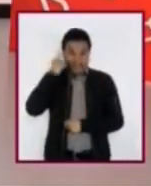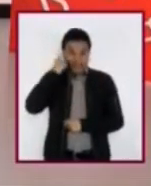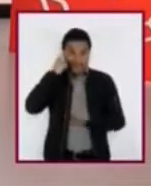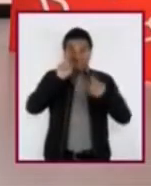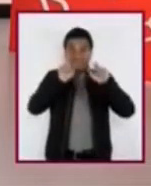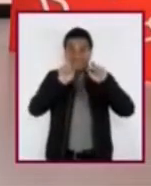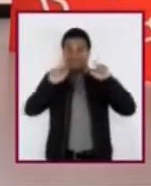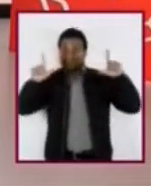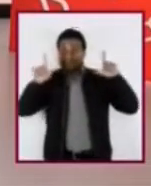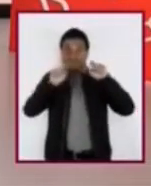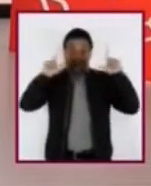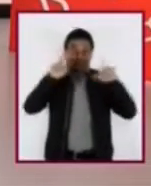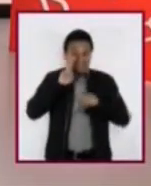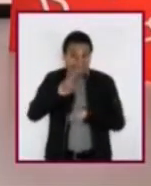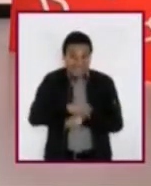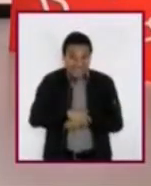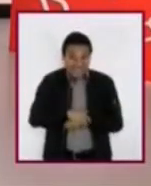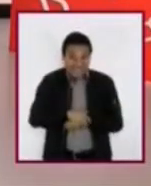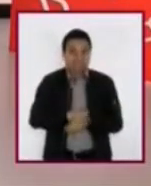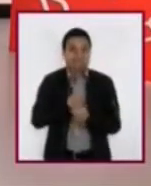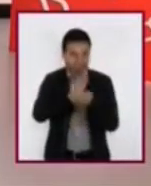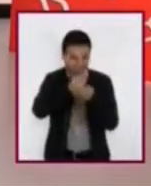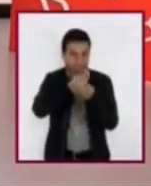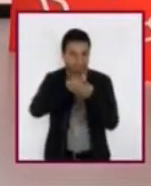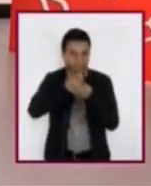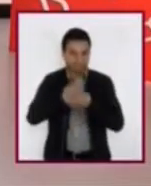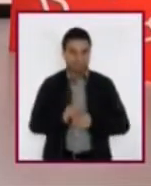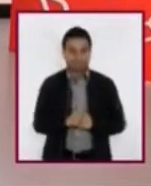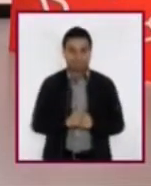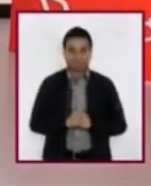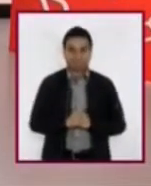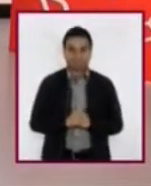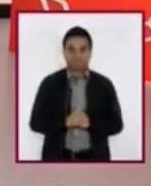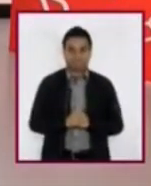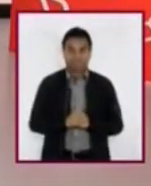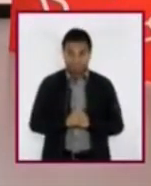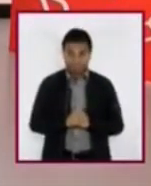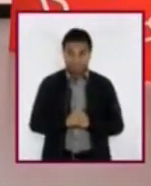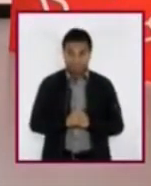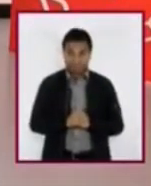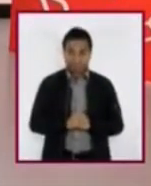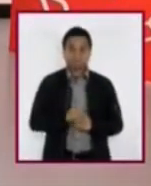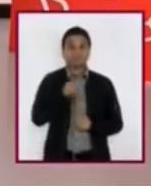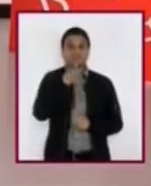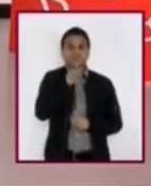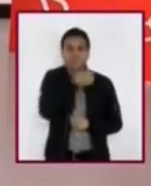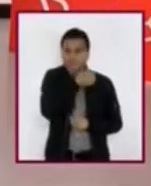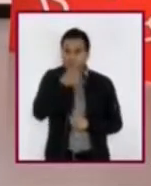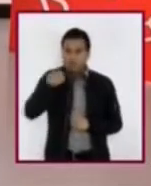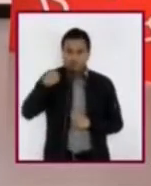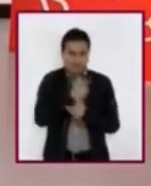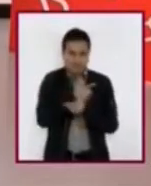al momento de sentir esa parte del cuerpo. Hay que acomodarlas en el orden que quieran.